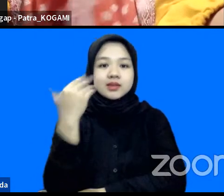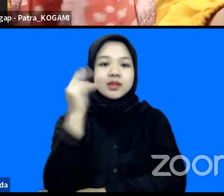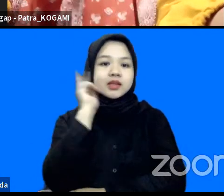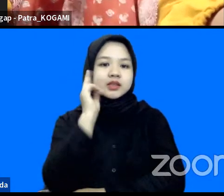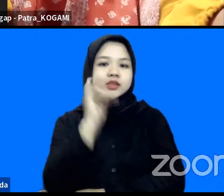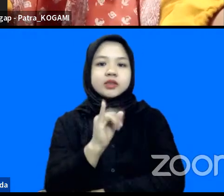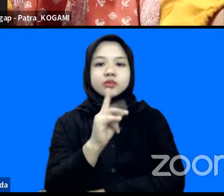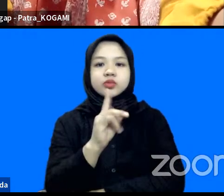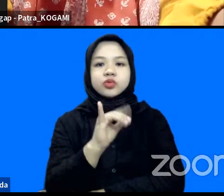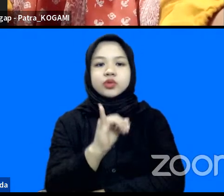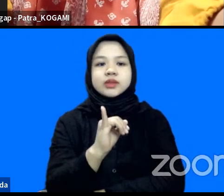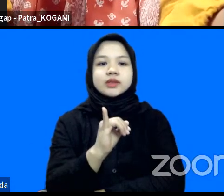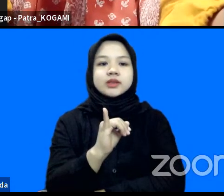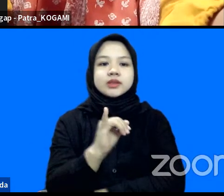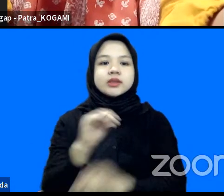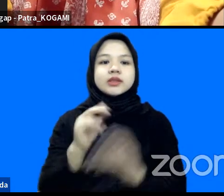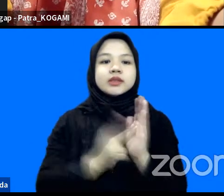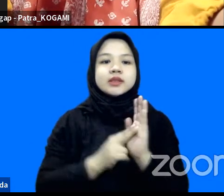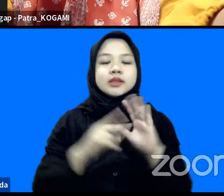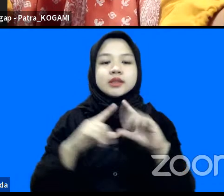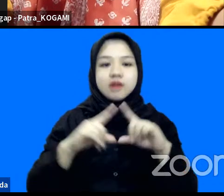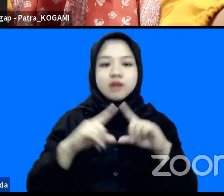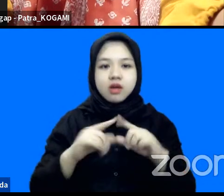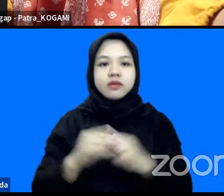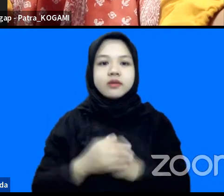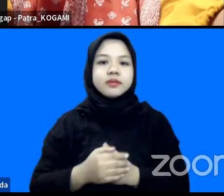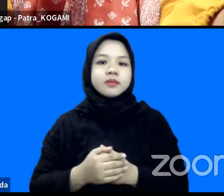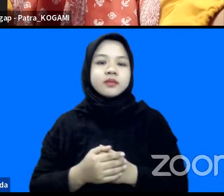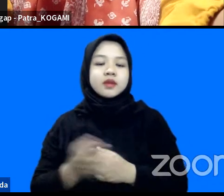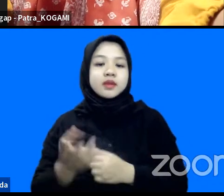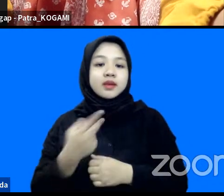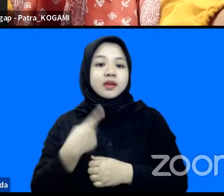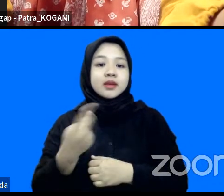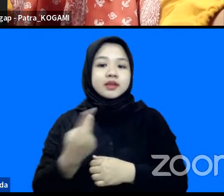Iryana jadi memang kadang kita sebagai